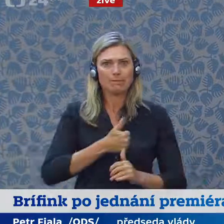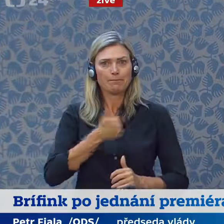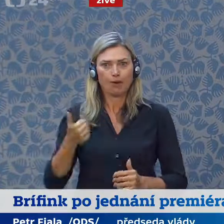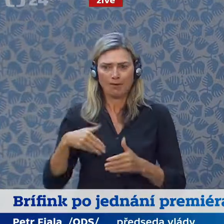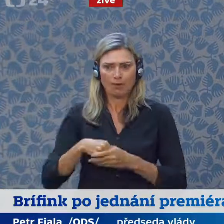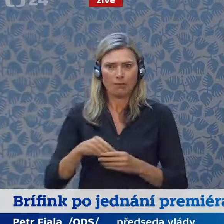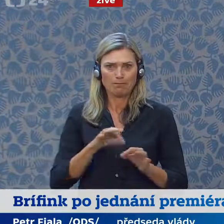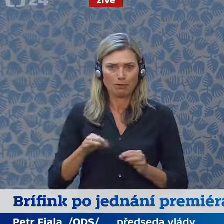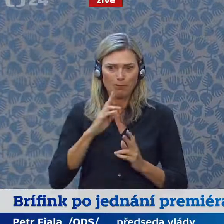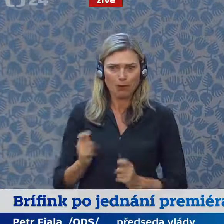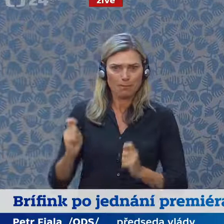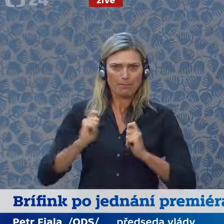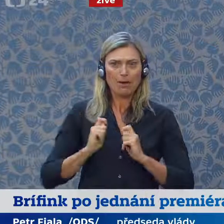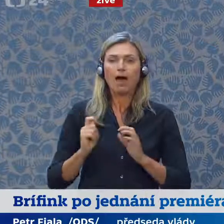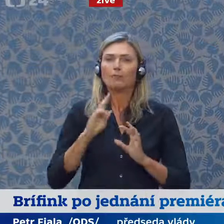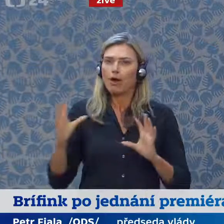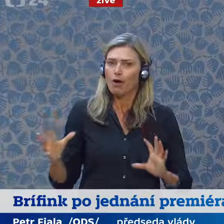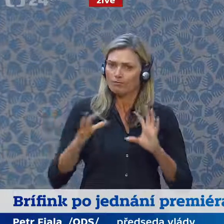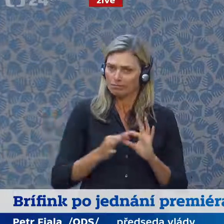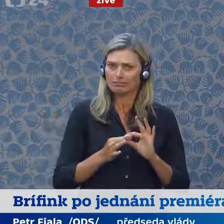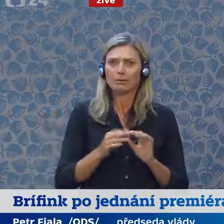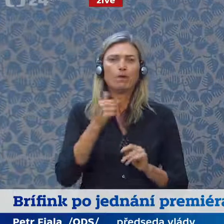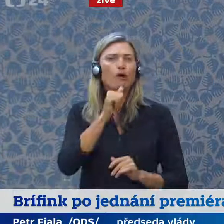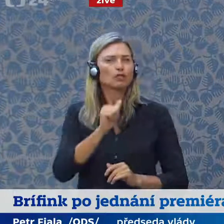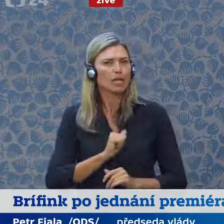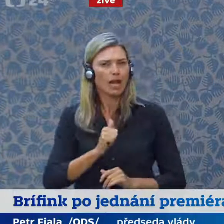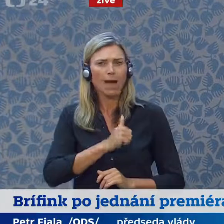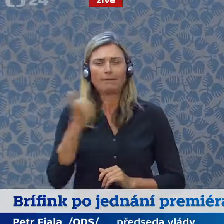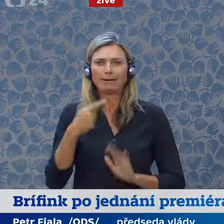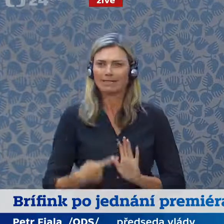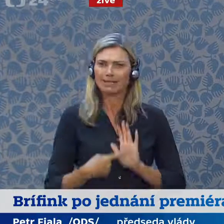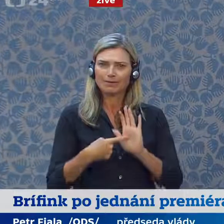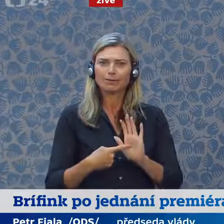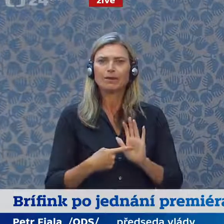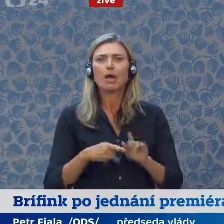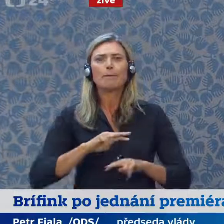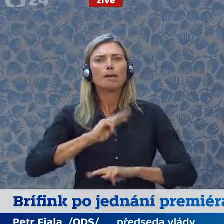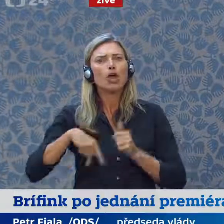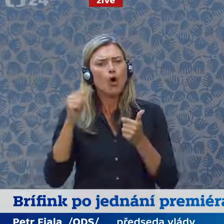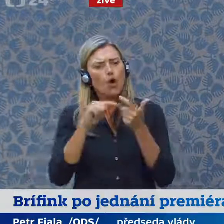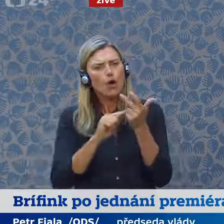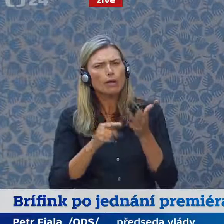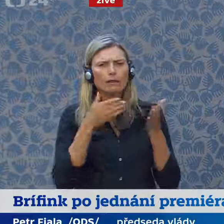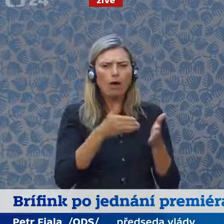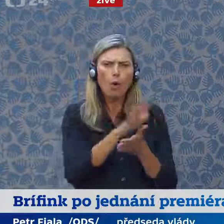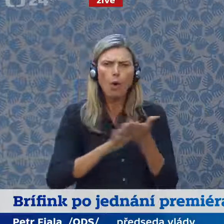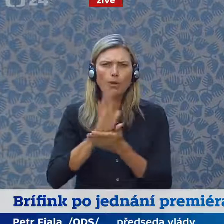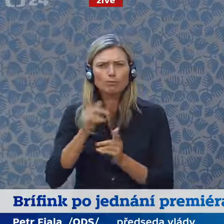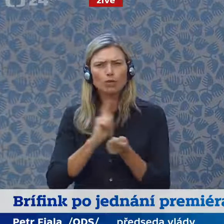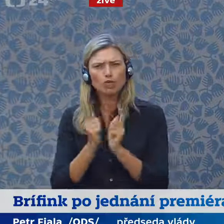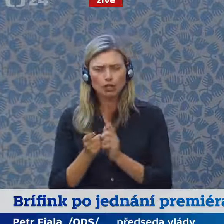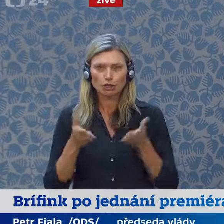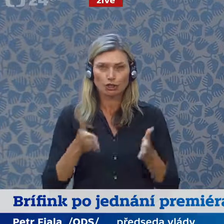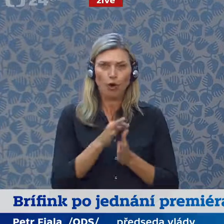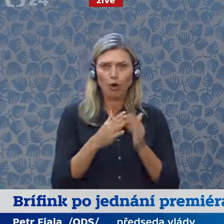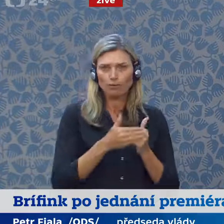předsednictví, která přímo navazuje na včerejší představení priorit MOTA našeho programu pro